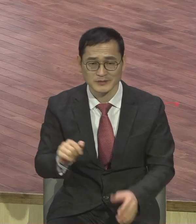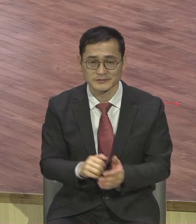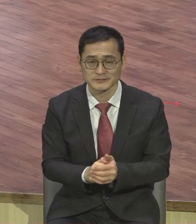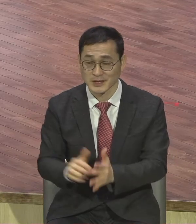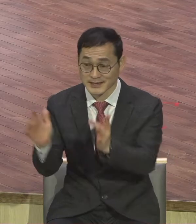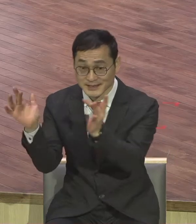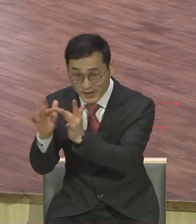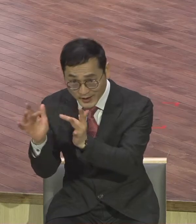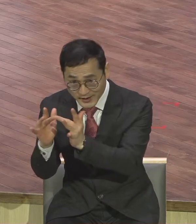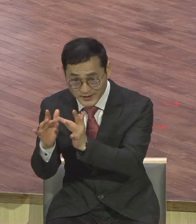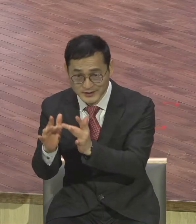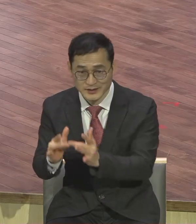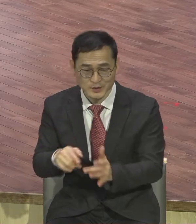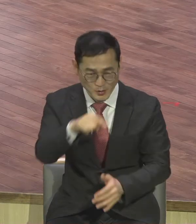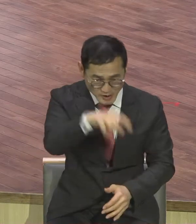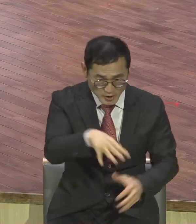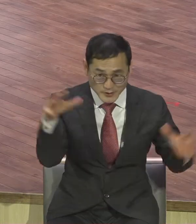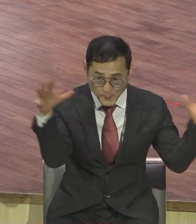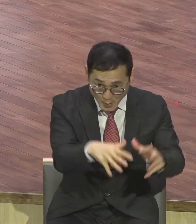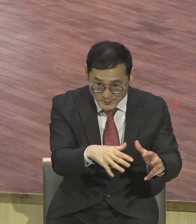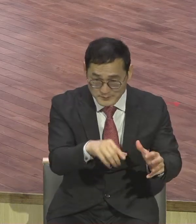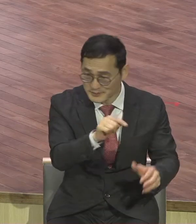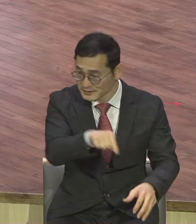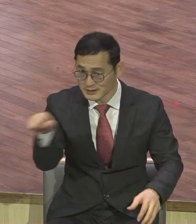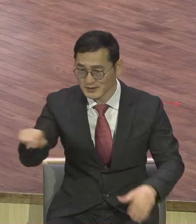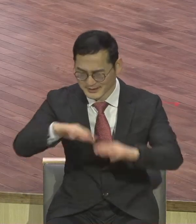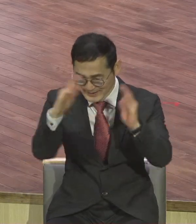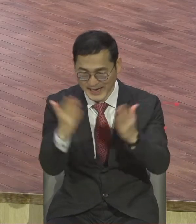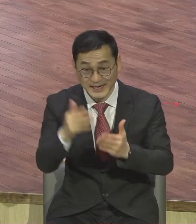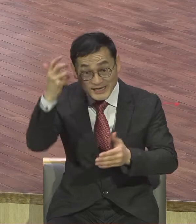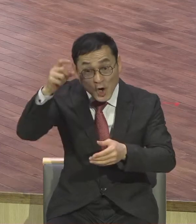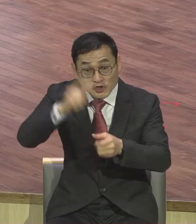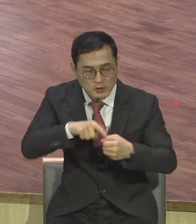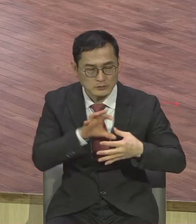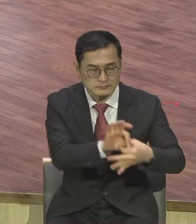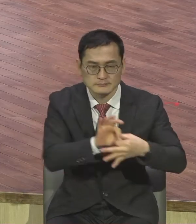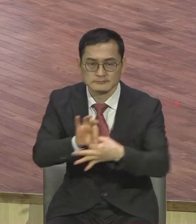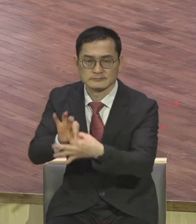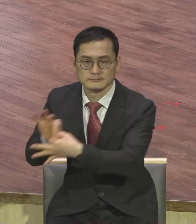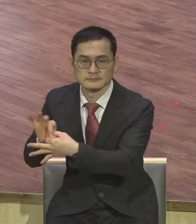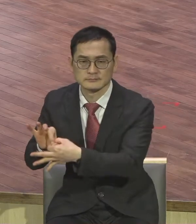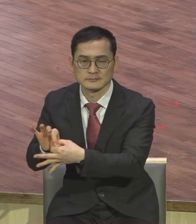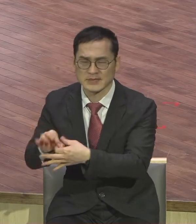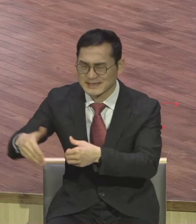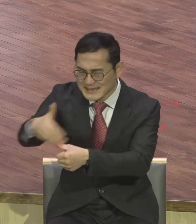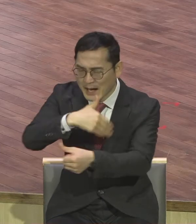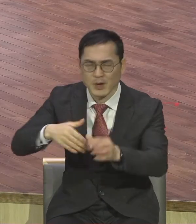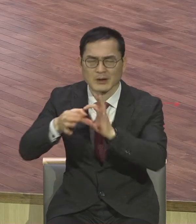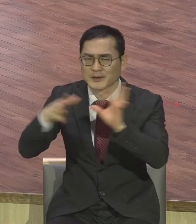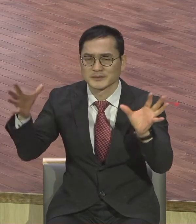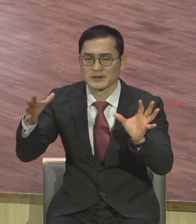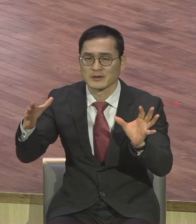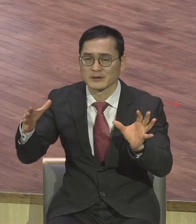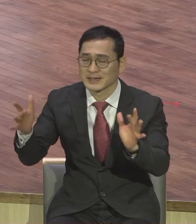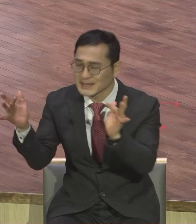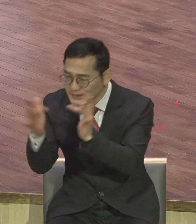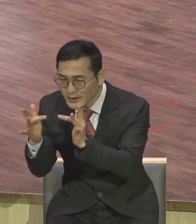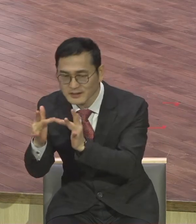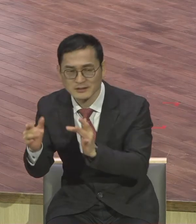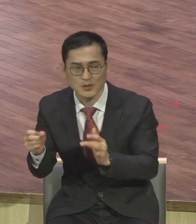하는 데서 중요한 영적 콘텐츠를 가져라. 어떤 상황 속에서 지금보다